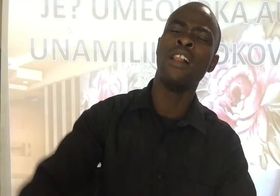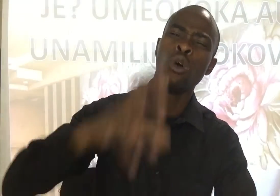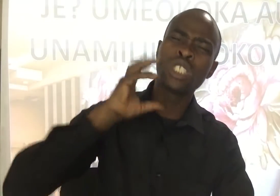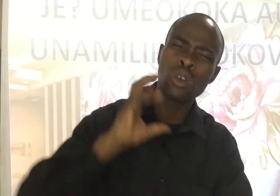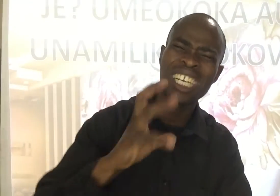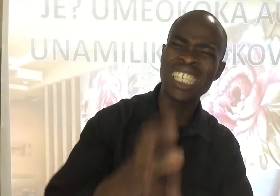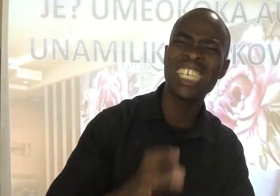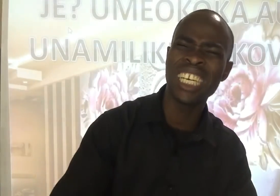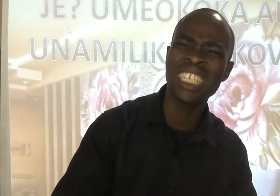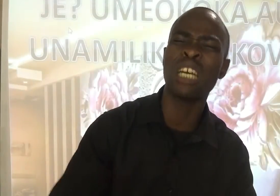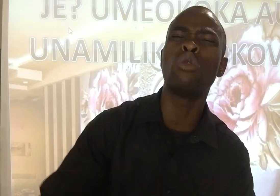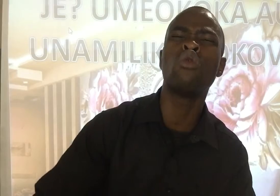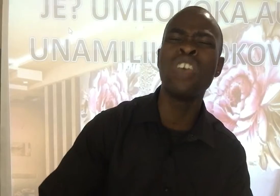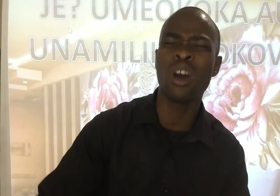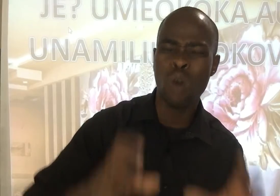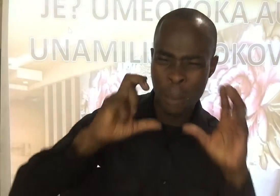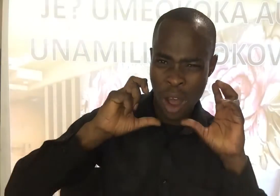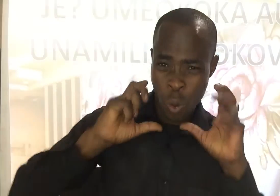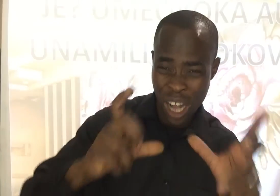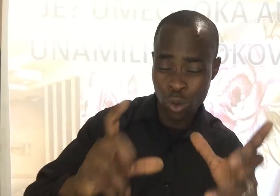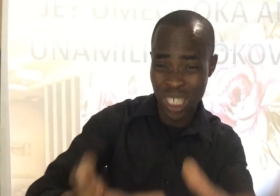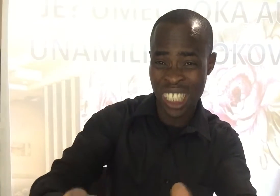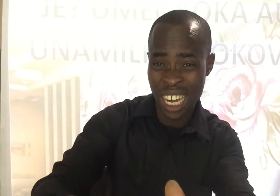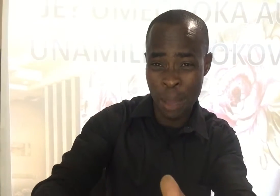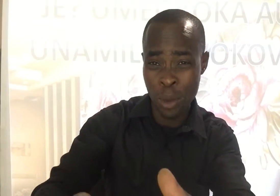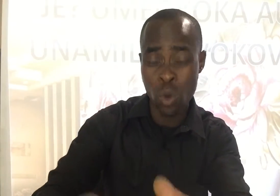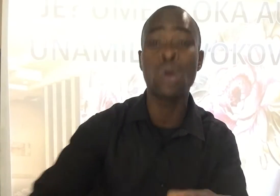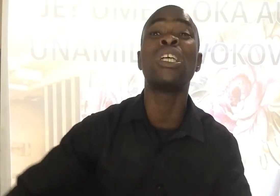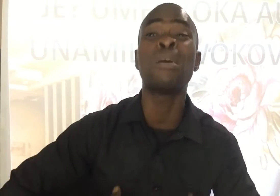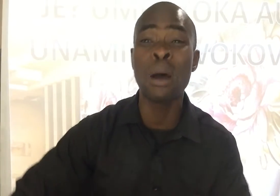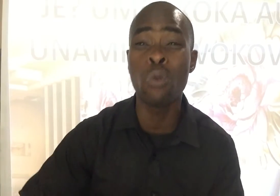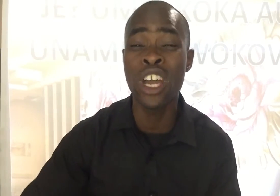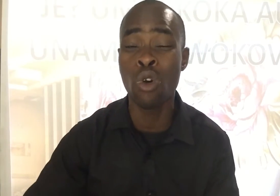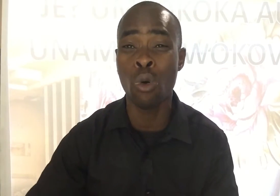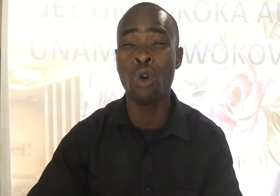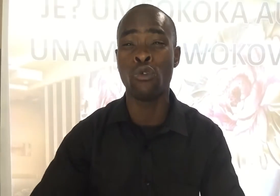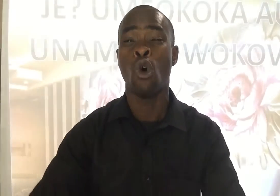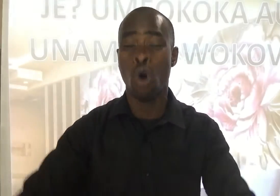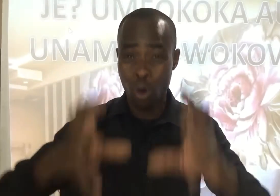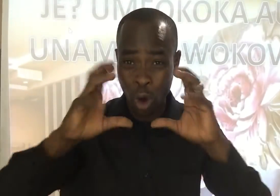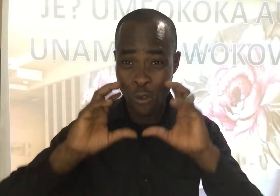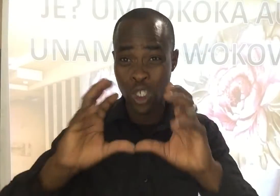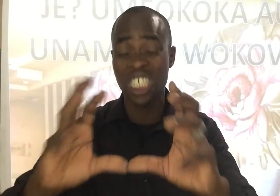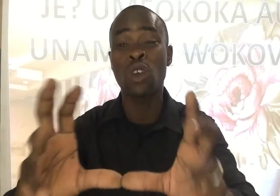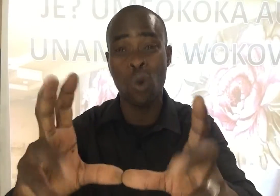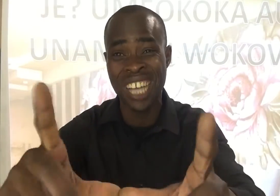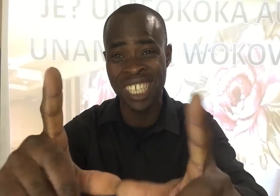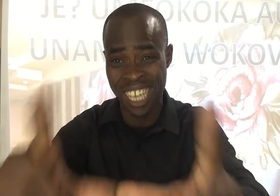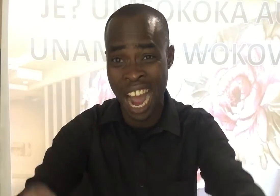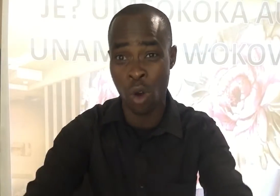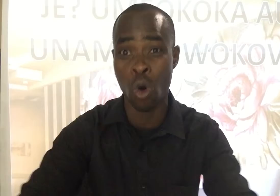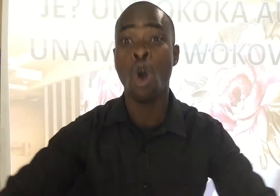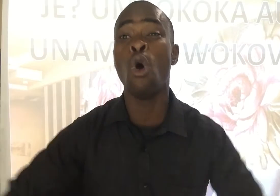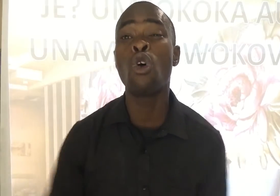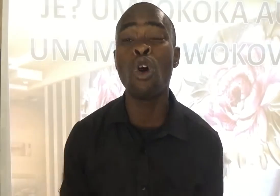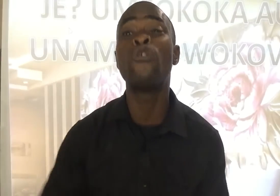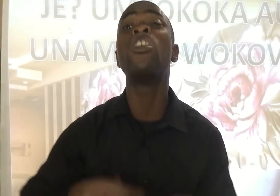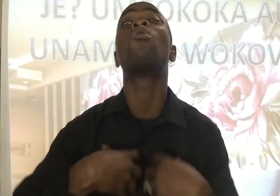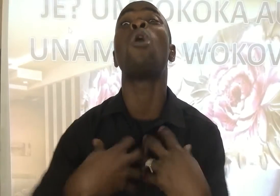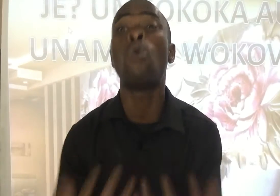Usiwe kizingiti ya kuzuhia kwamba watu wasiende mbinguni Kwa sababu weni wokofu Wokofu si kwajiri yako Wokofu ni kwa